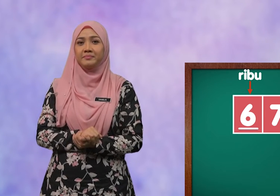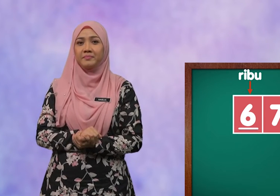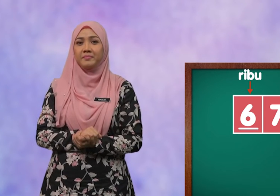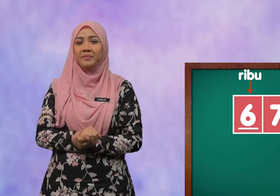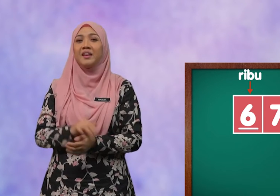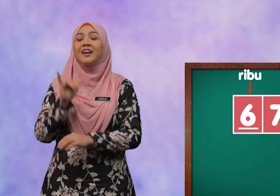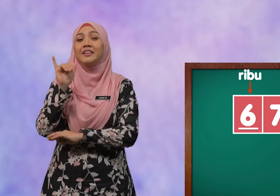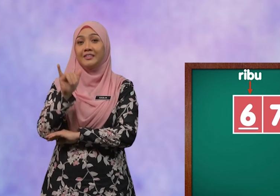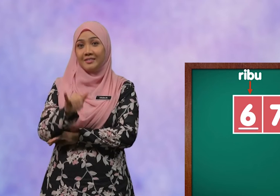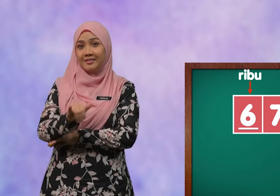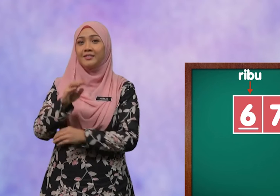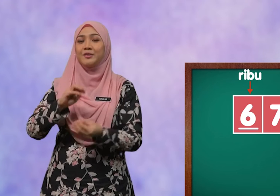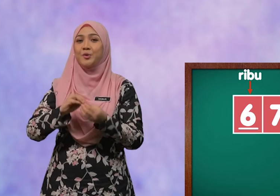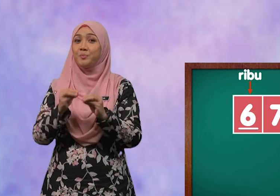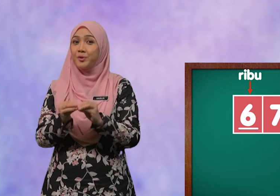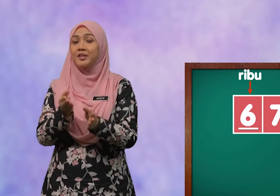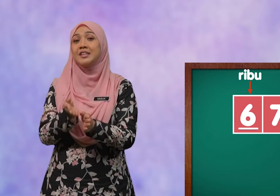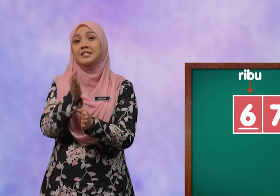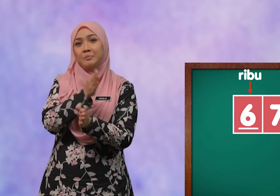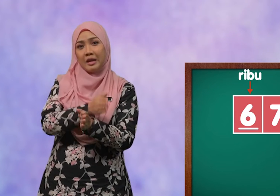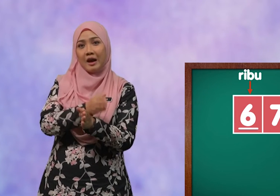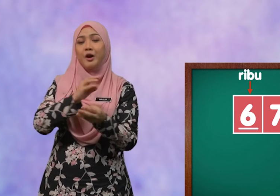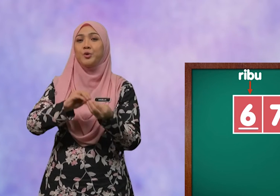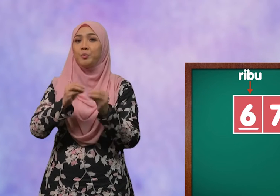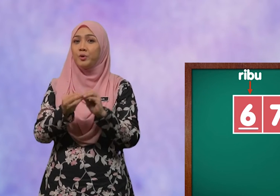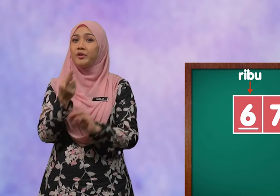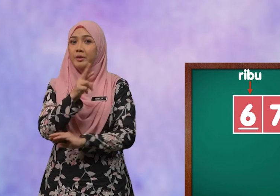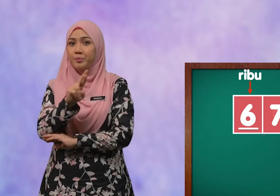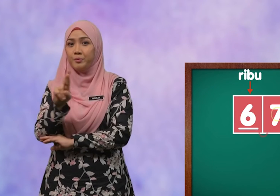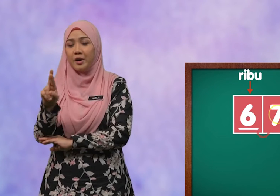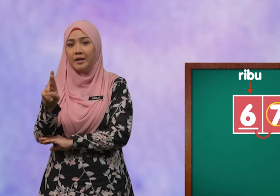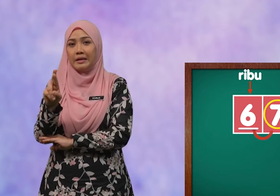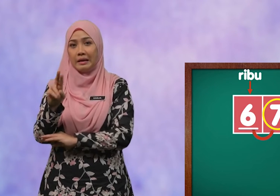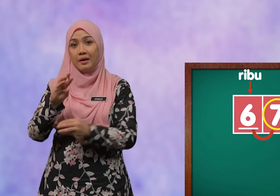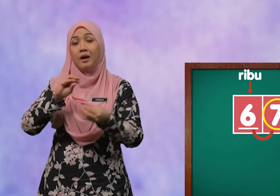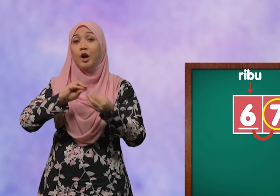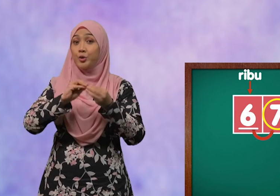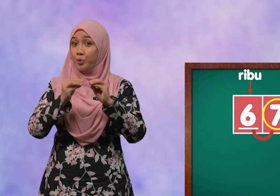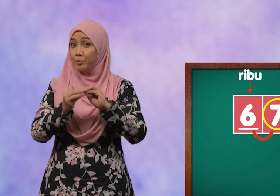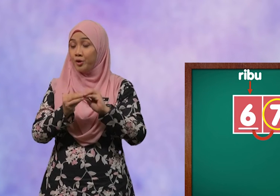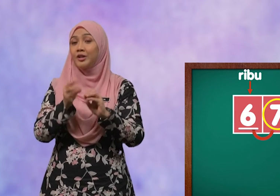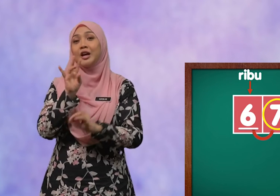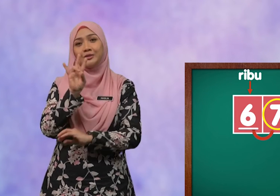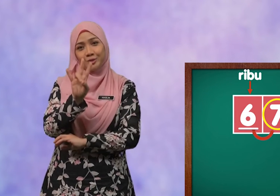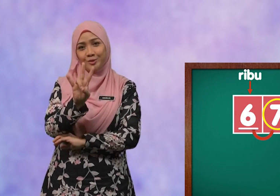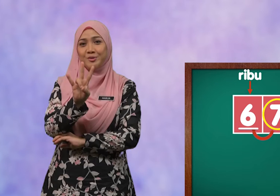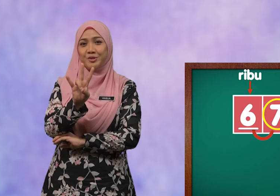Ya, nombor di sebelah nombor ribu adalah nombor 7